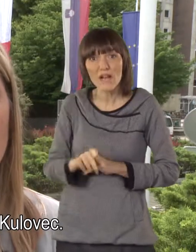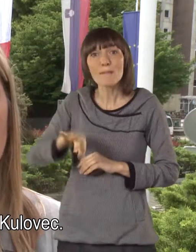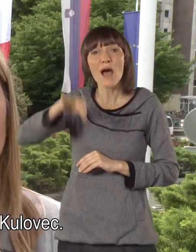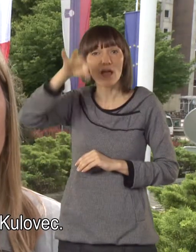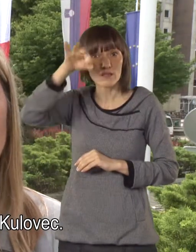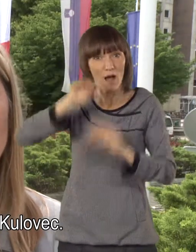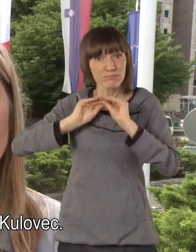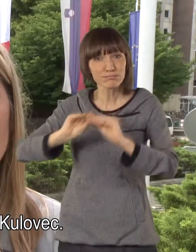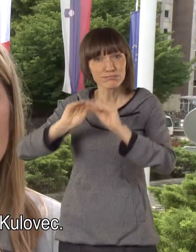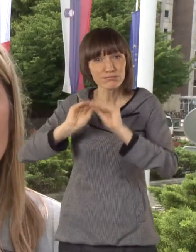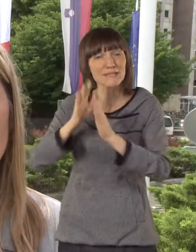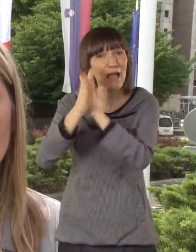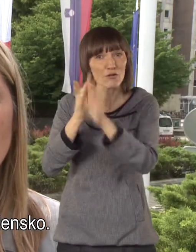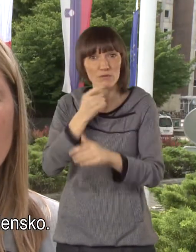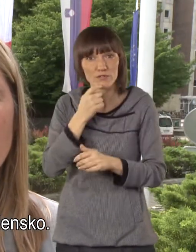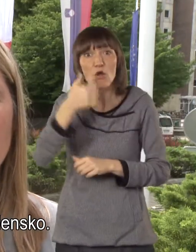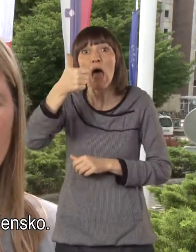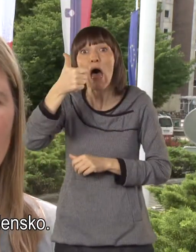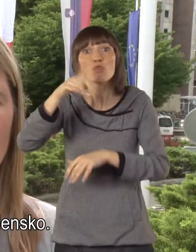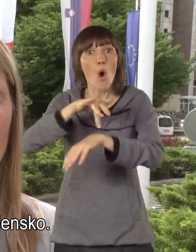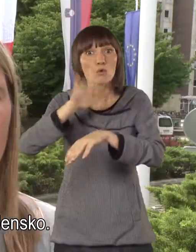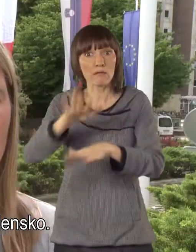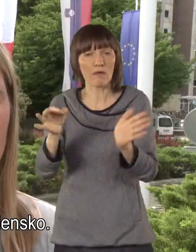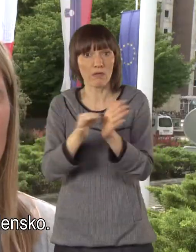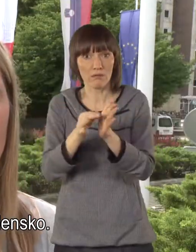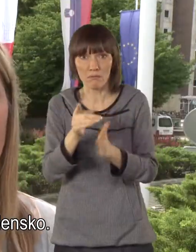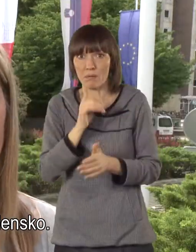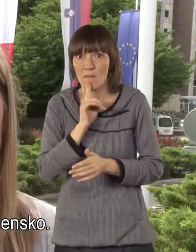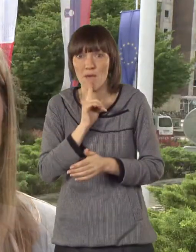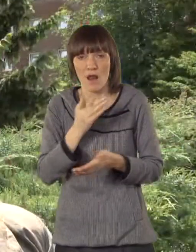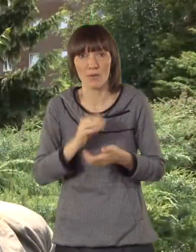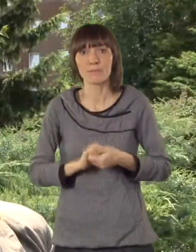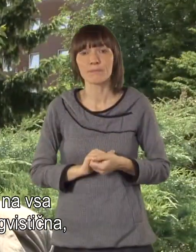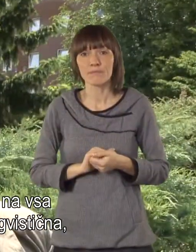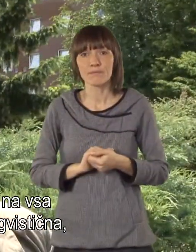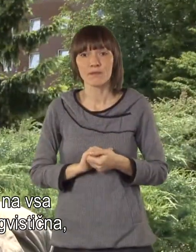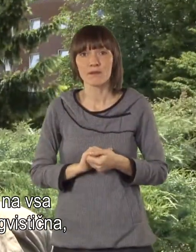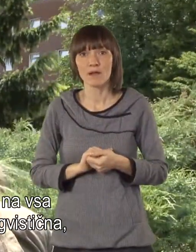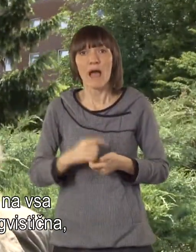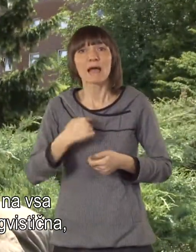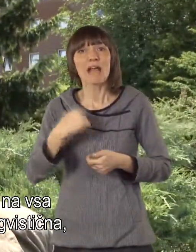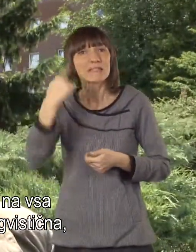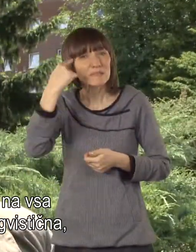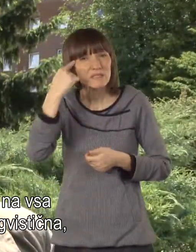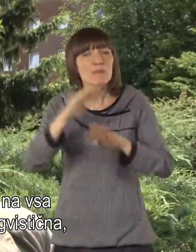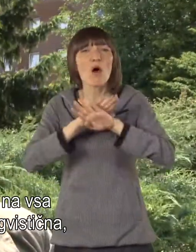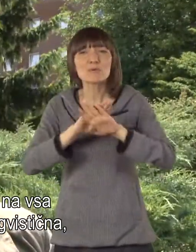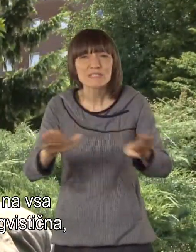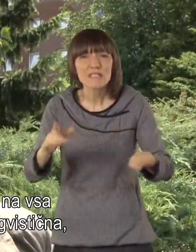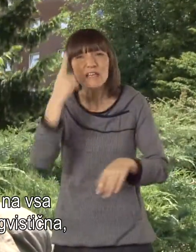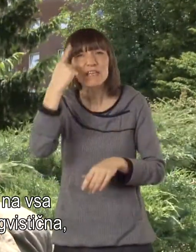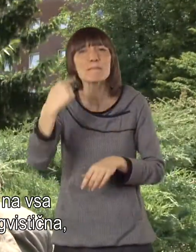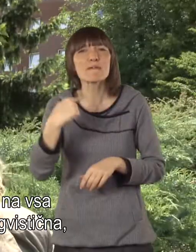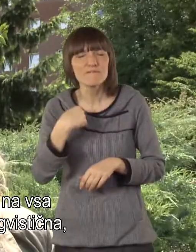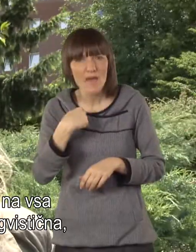učiteljica Marjetka Kulovec. To je eno uro tedansko. Menim, da glede na vsa